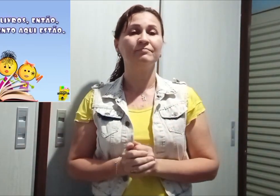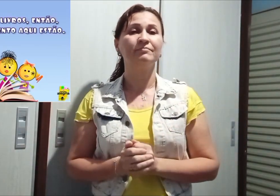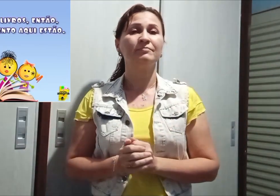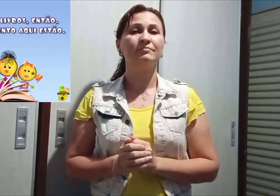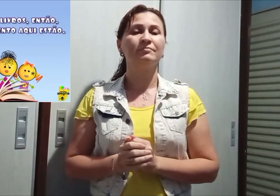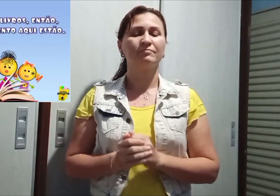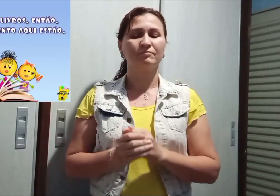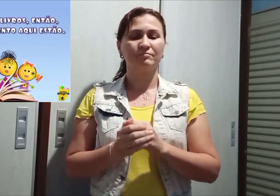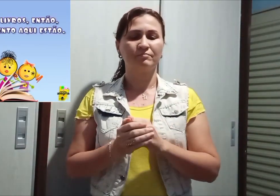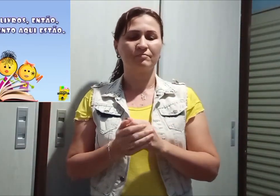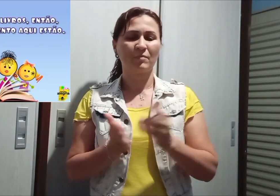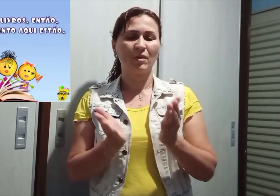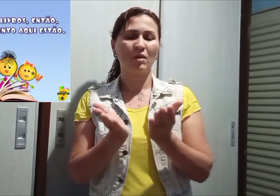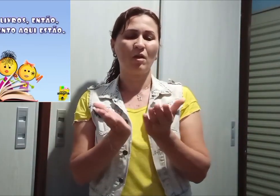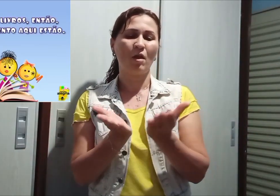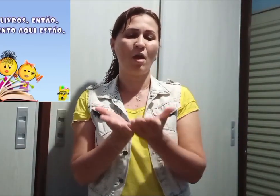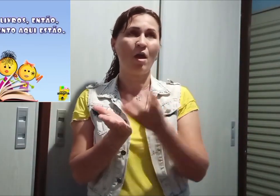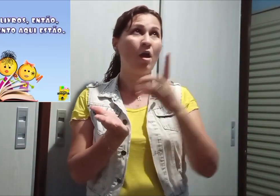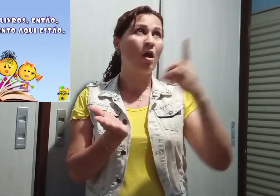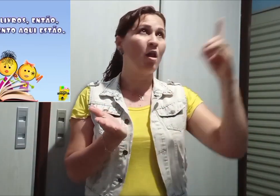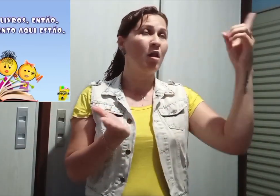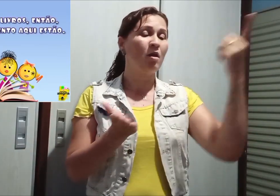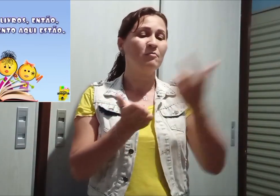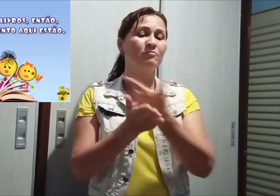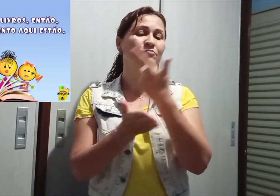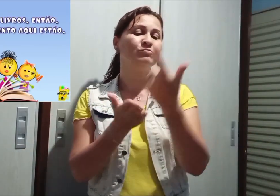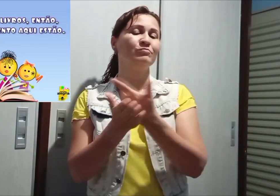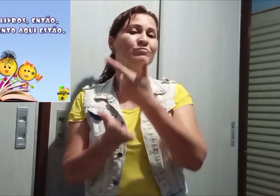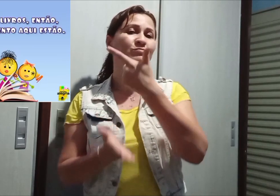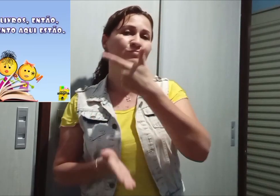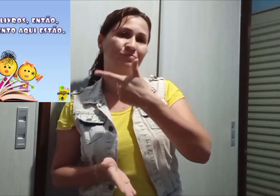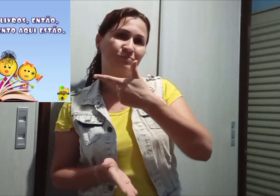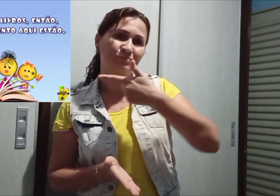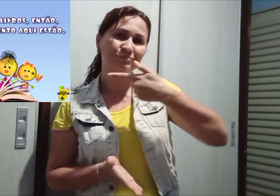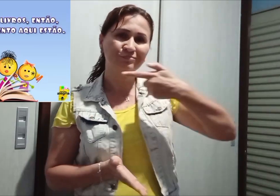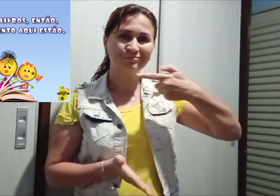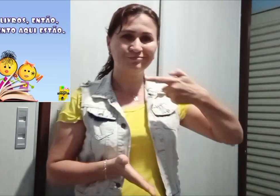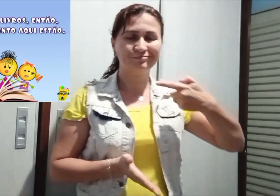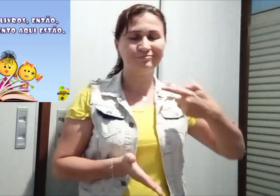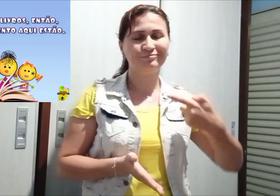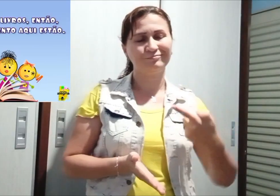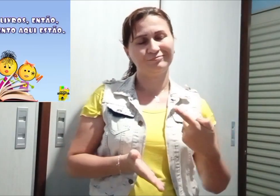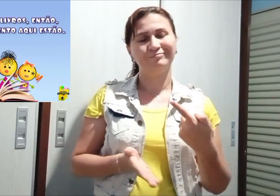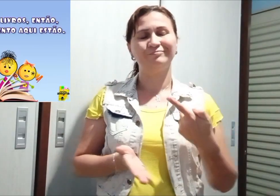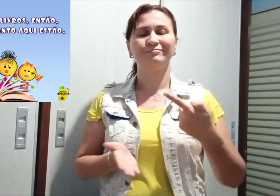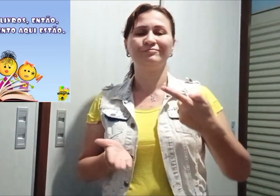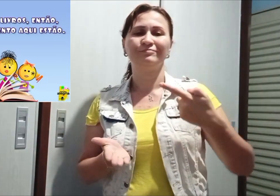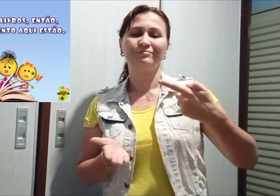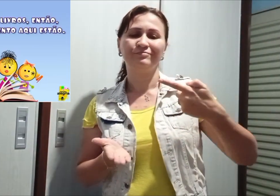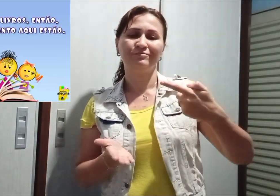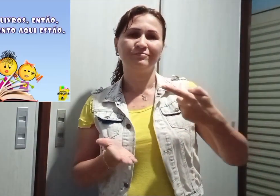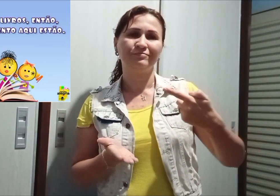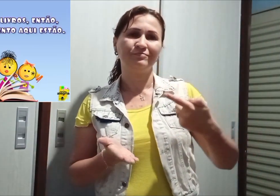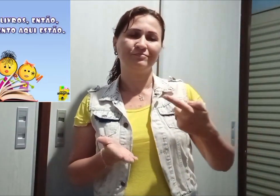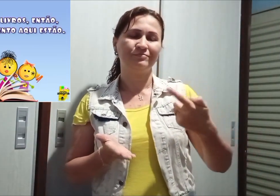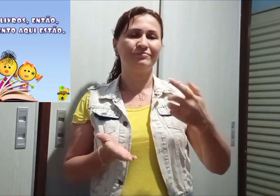Os vinte e sete livros, então, Do Novo